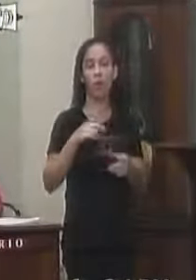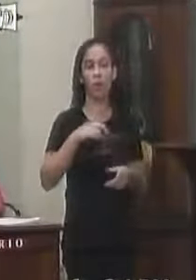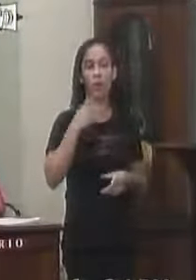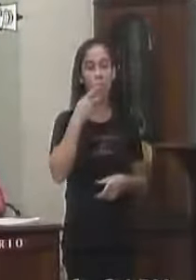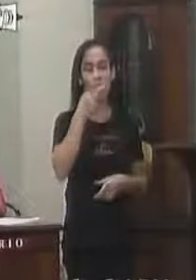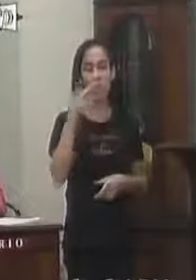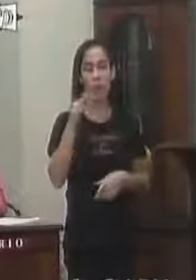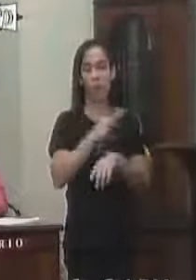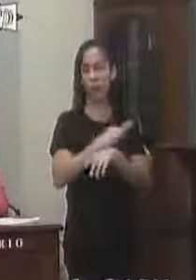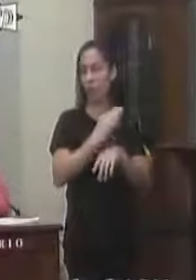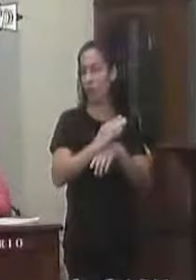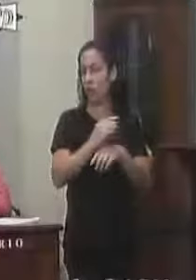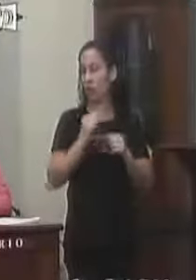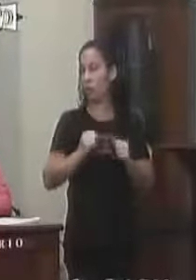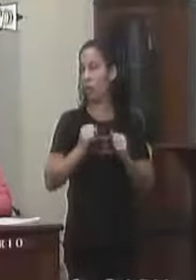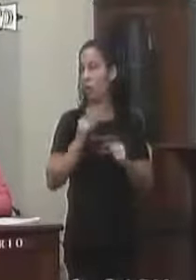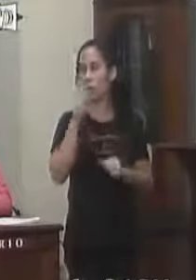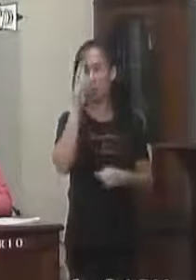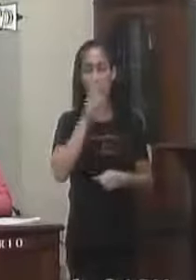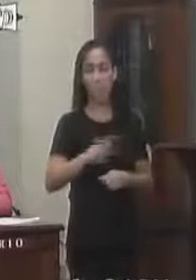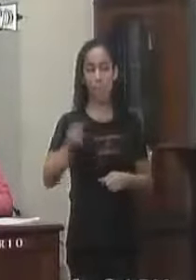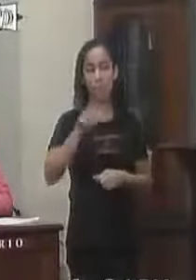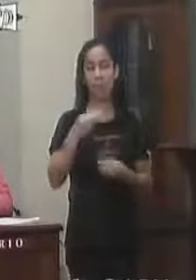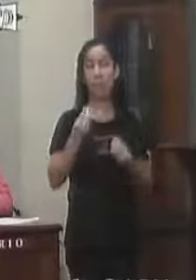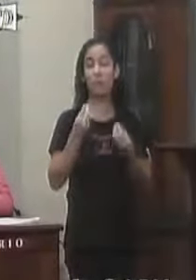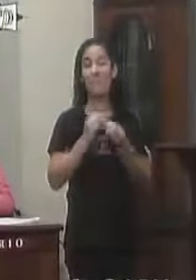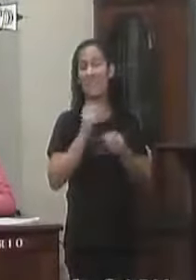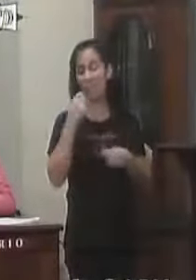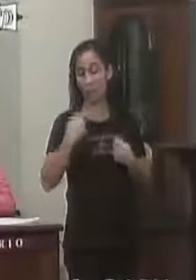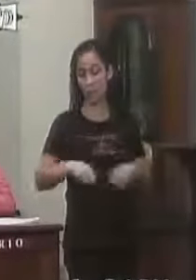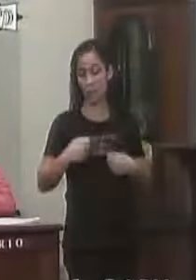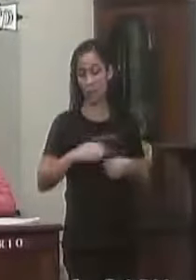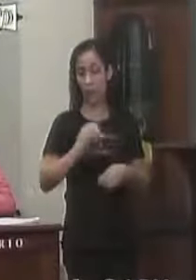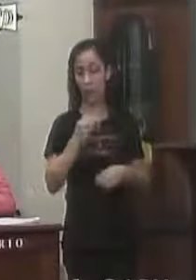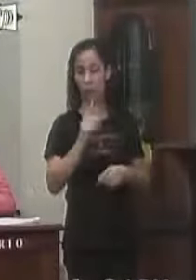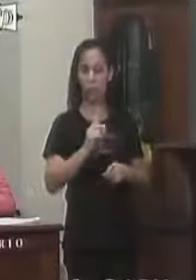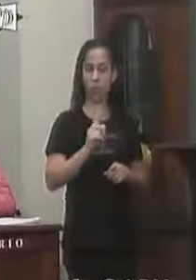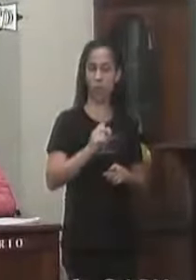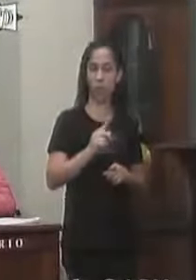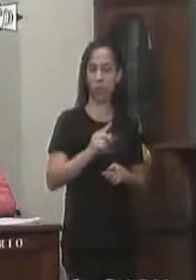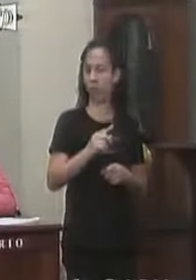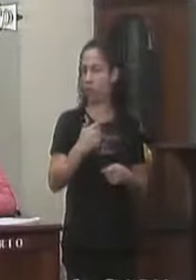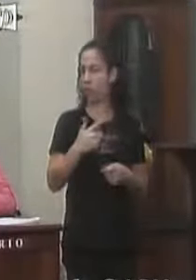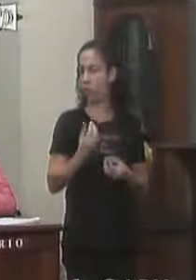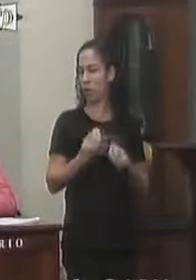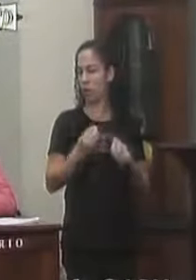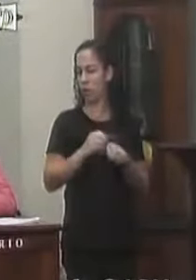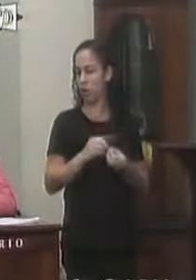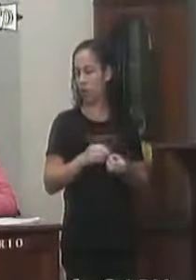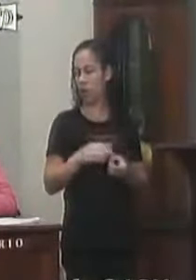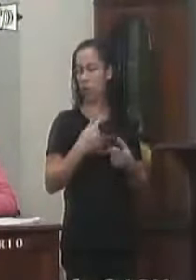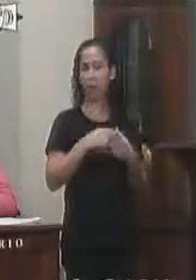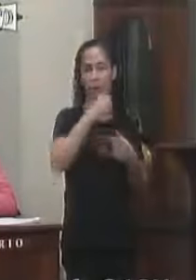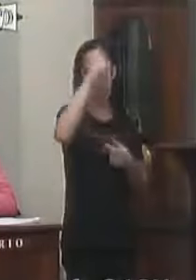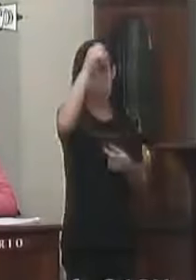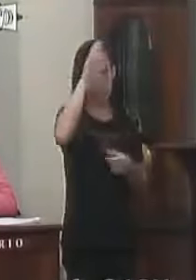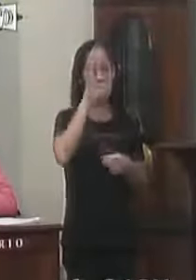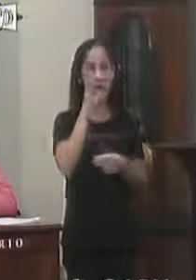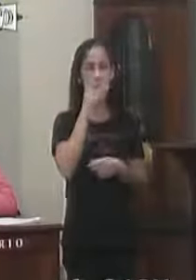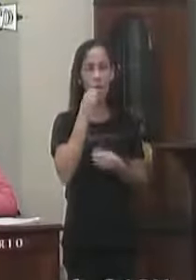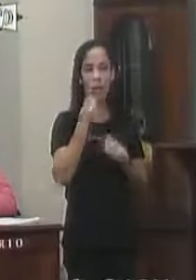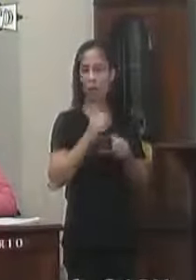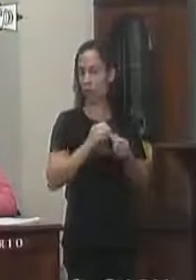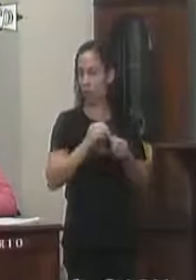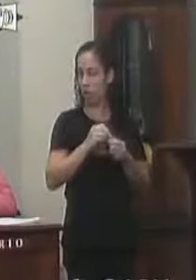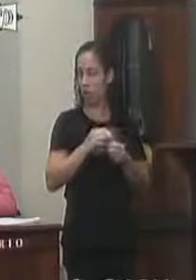técnica Para que a pessoa Possa ver Realmente se ela necessita Ou não desse benefício Eventual Aí não tem Porque está na prefeitura Tramitando Então